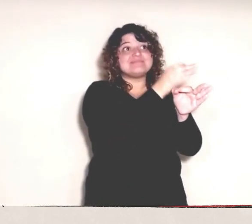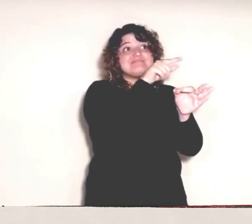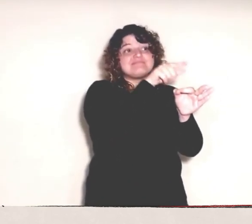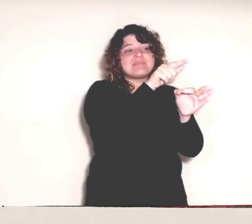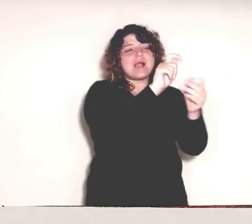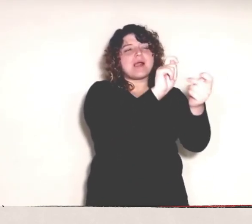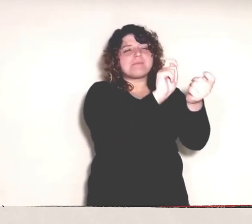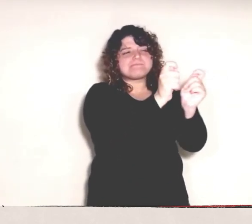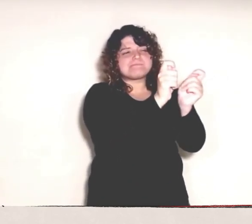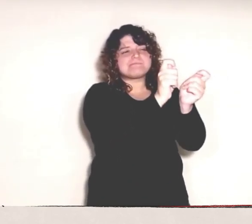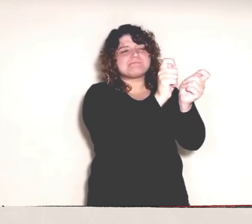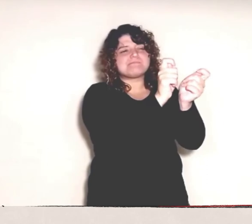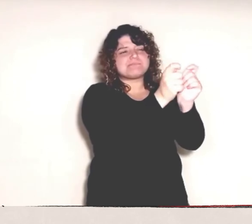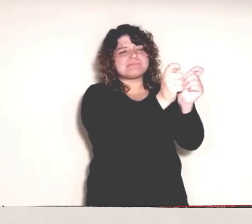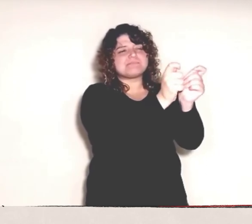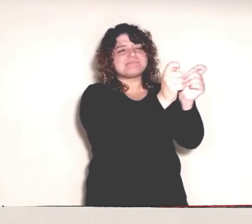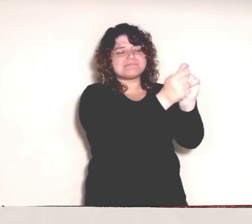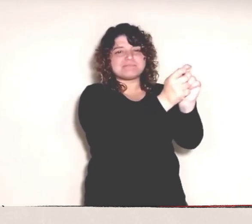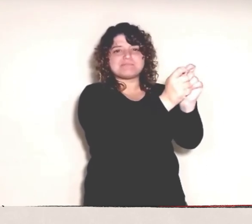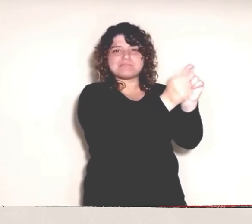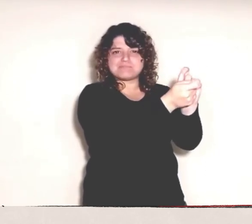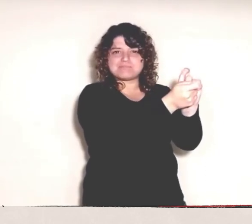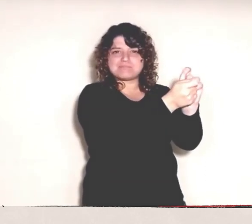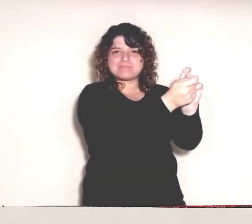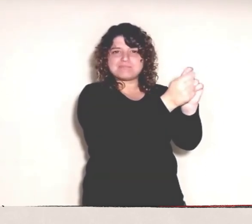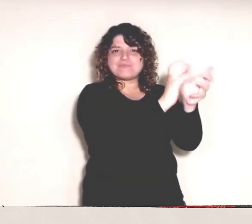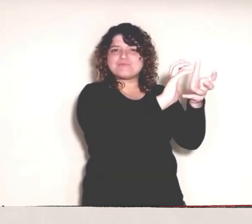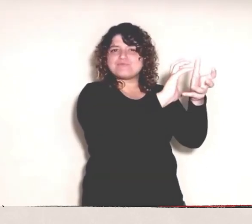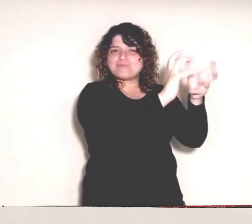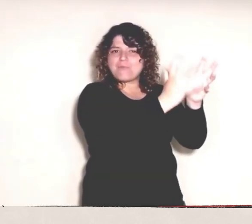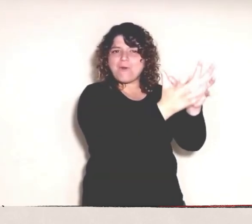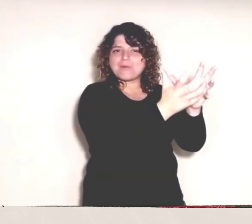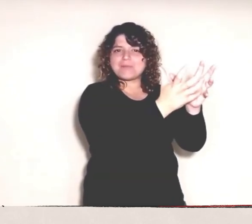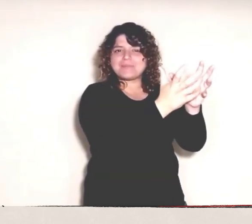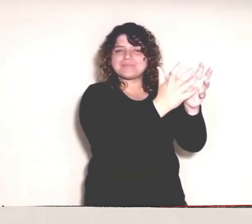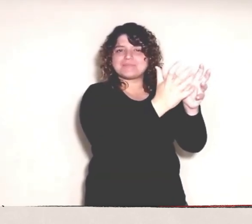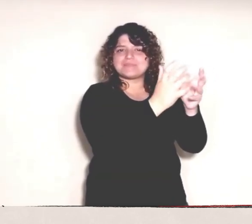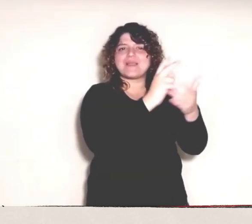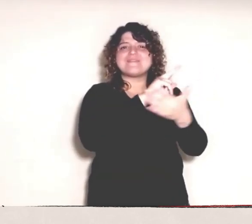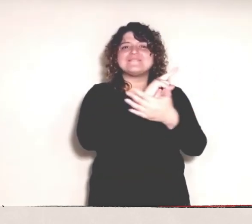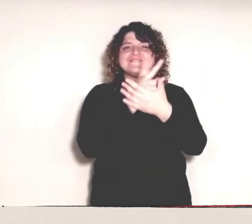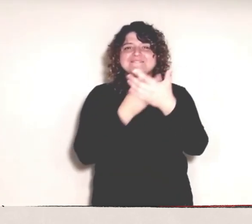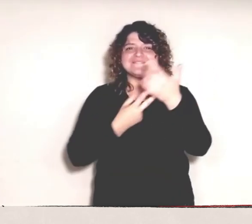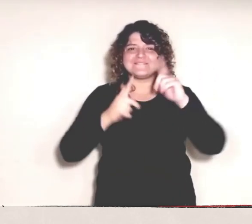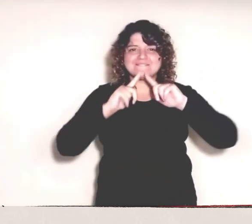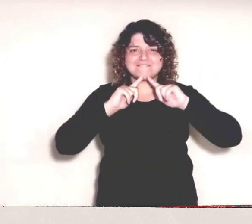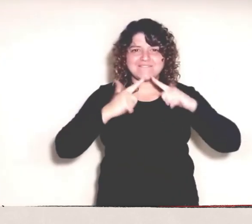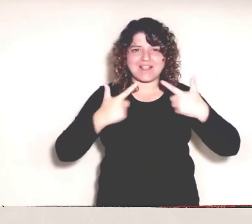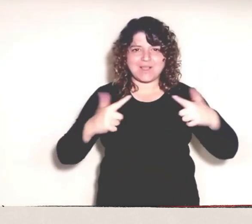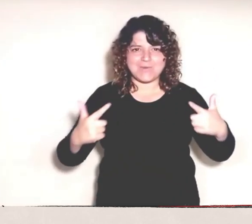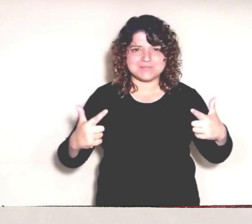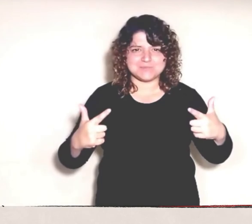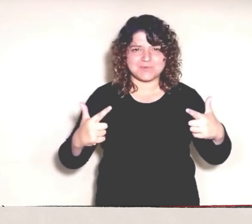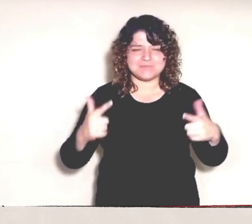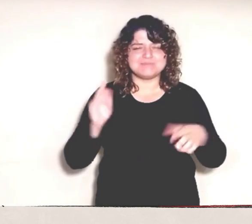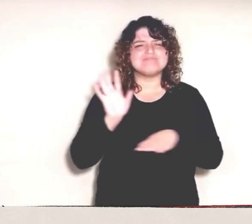llegar a la modalidad bilingüe. ¿Esto qué quiere decir? Que se